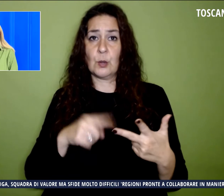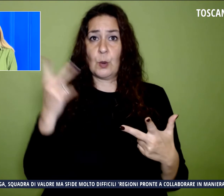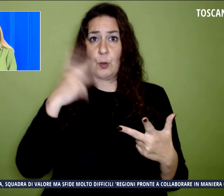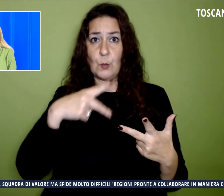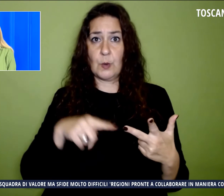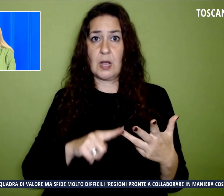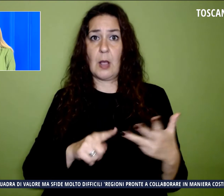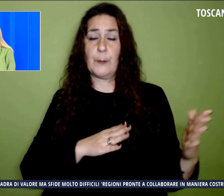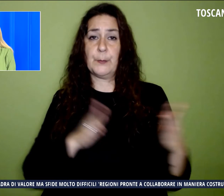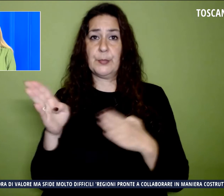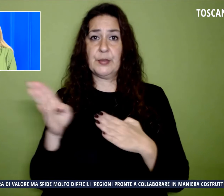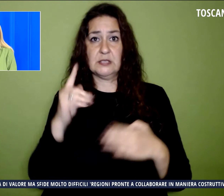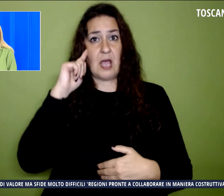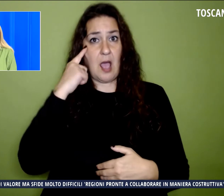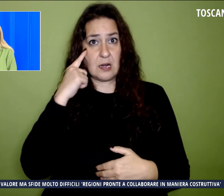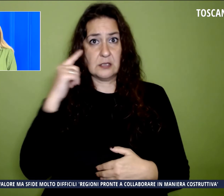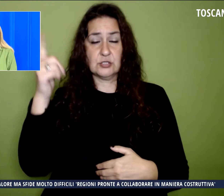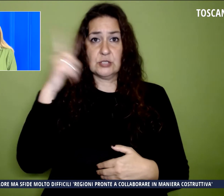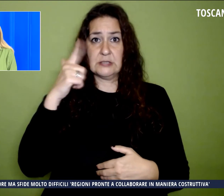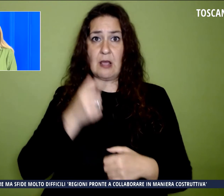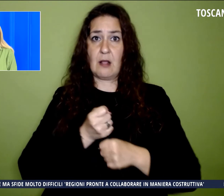Arezzo, Siena e Grosseto.